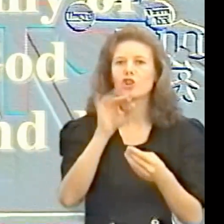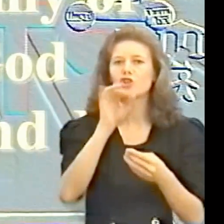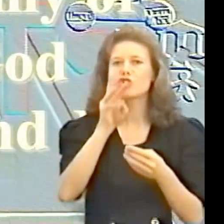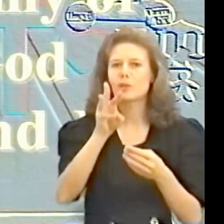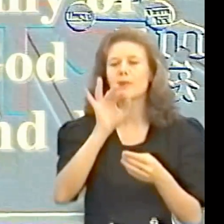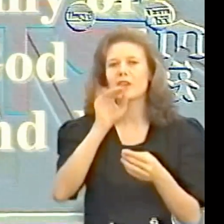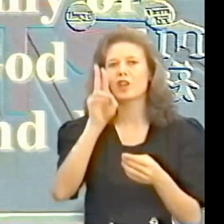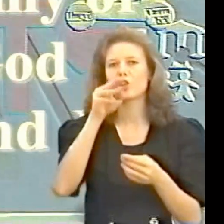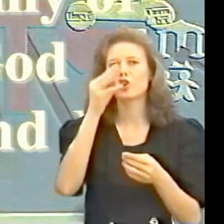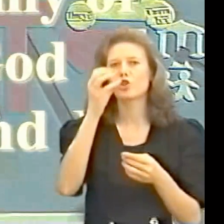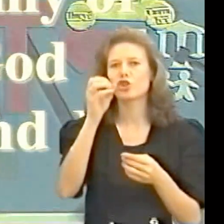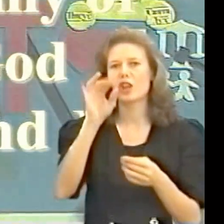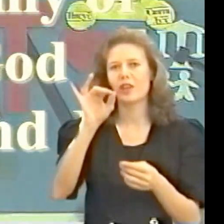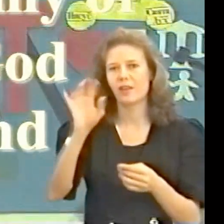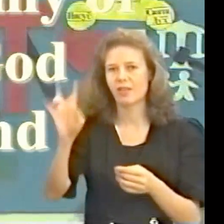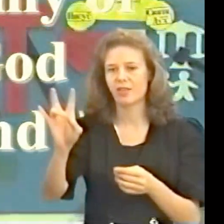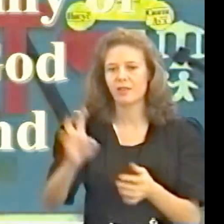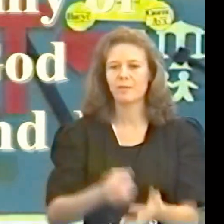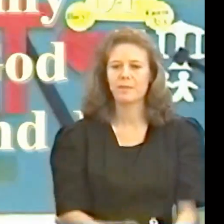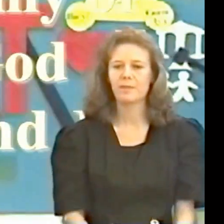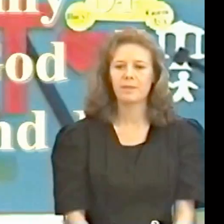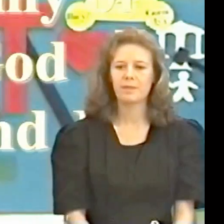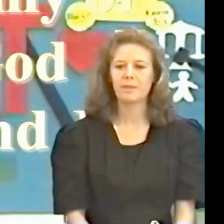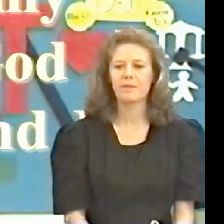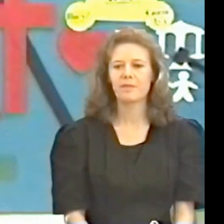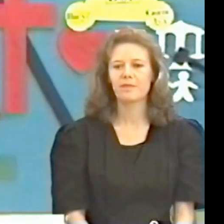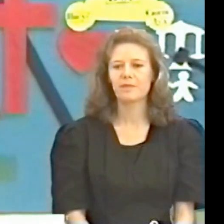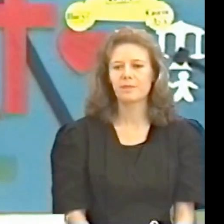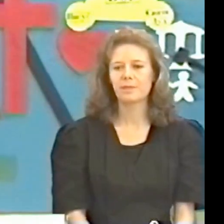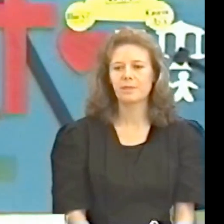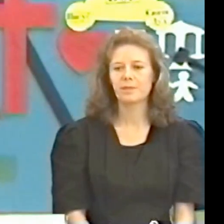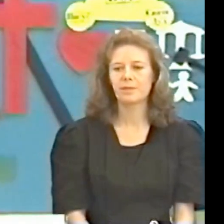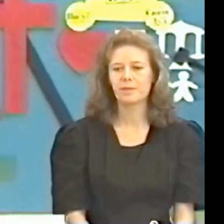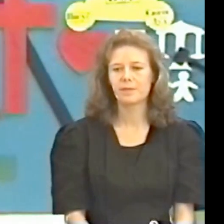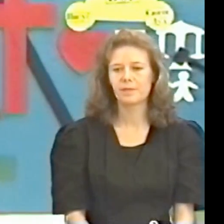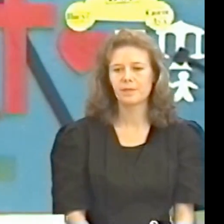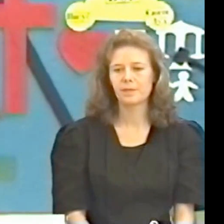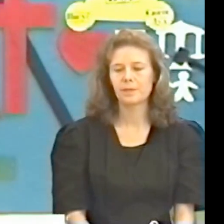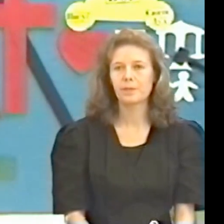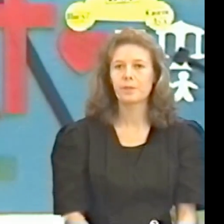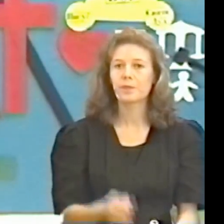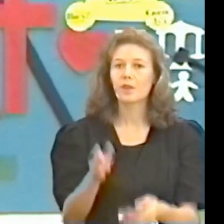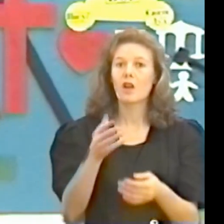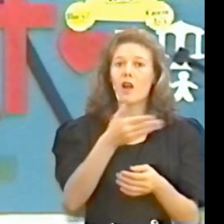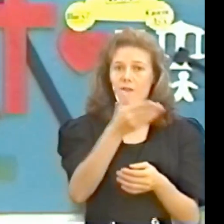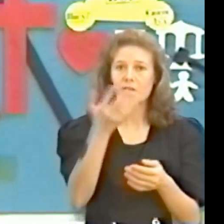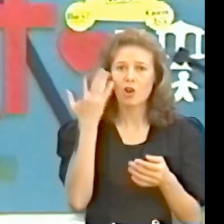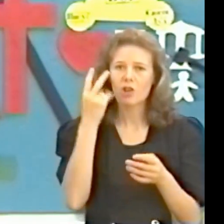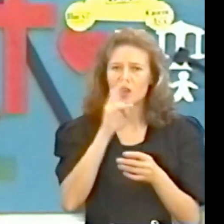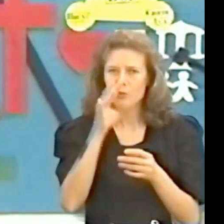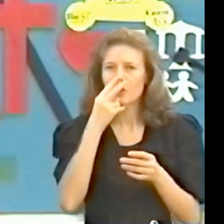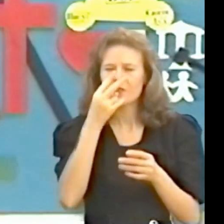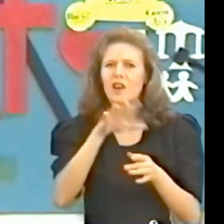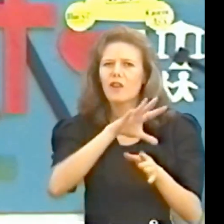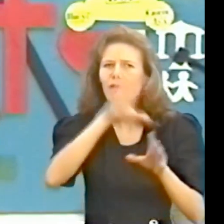вы когда-нибудь видели всю картину целиком